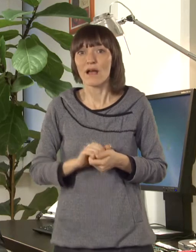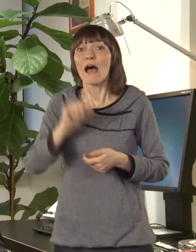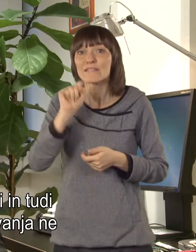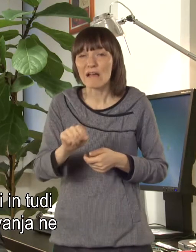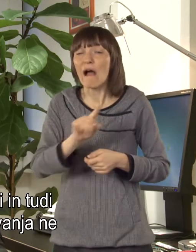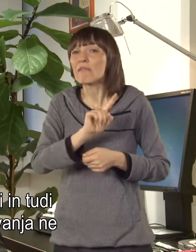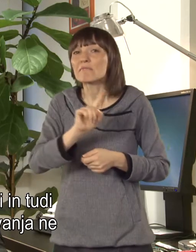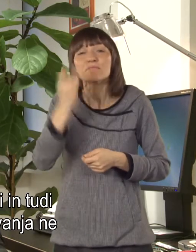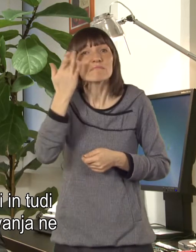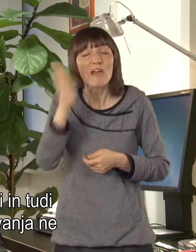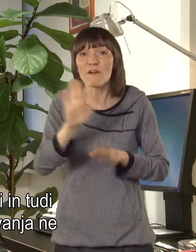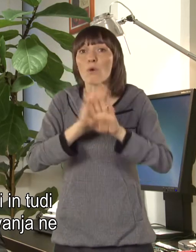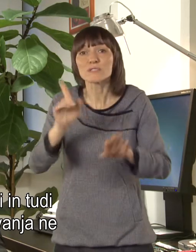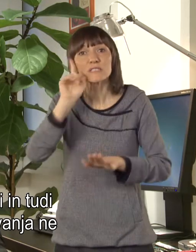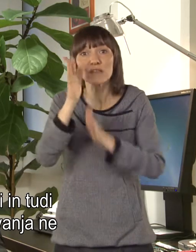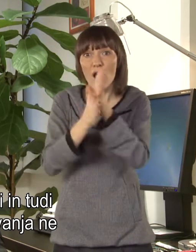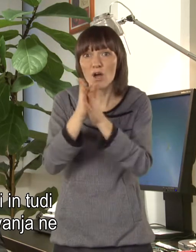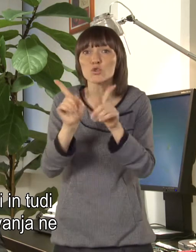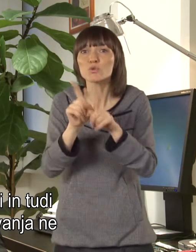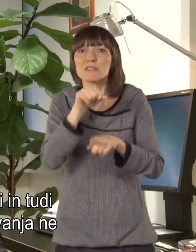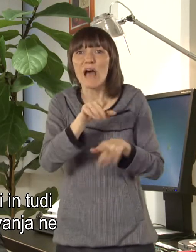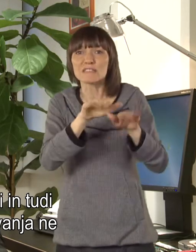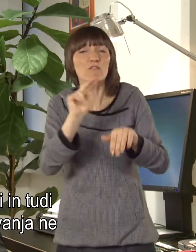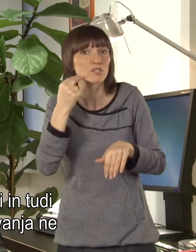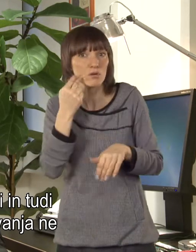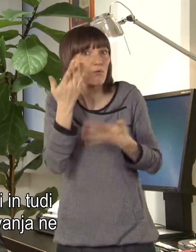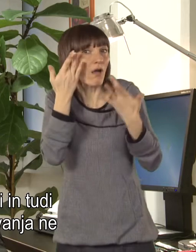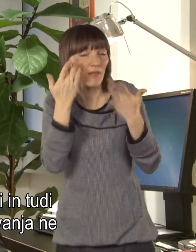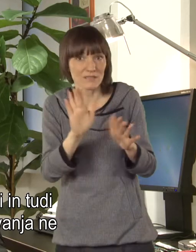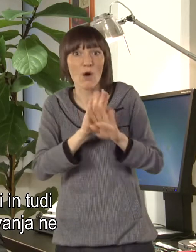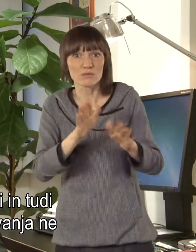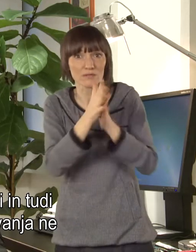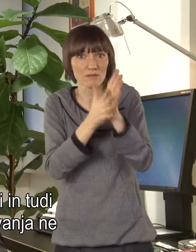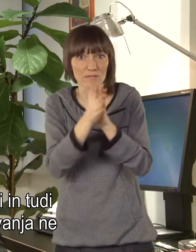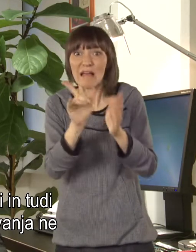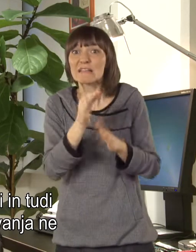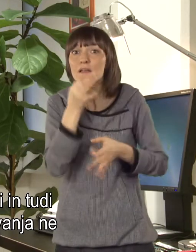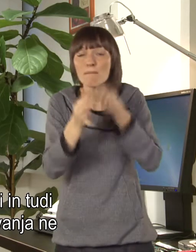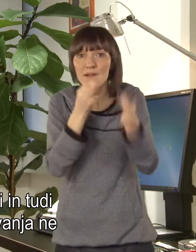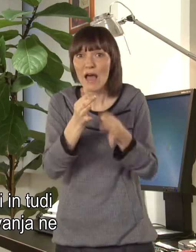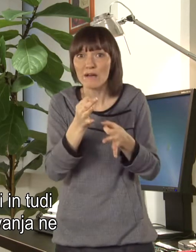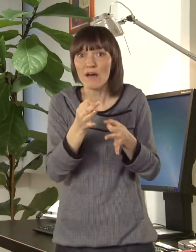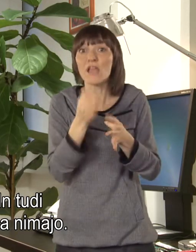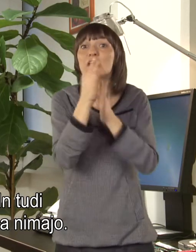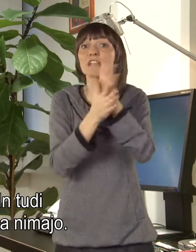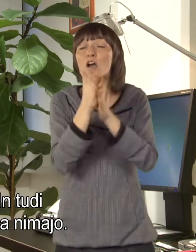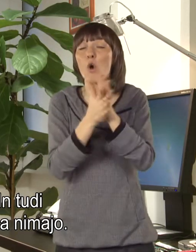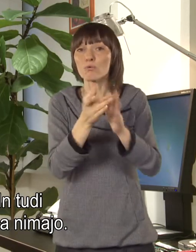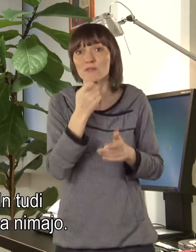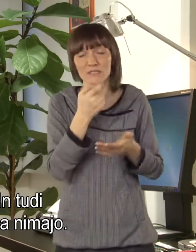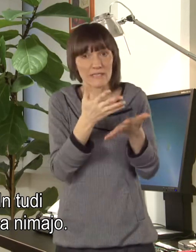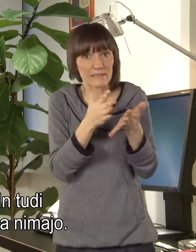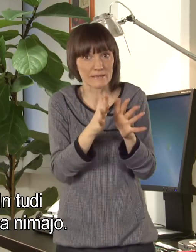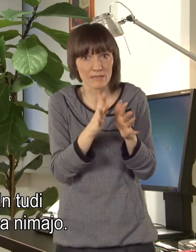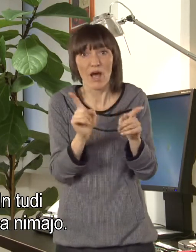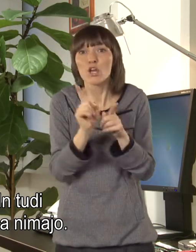Tega seveda ne znajo vsi in tudi na zavodu, ki ga omenjate, predavanja ne potekajo samo v